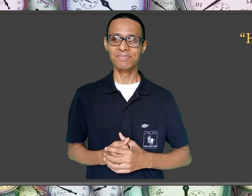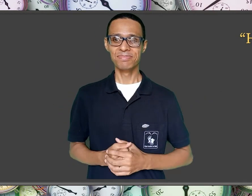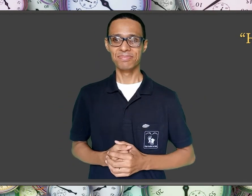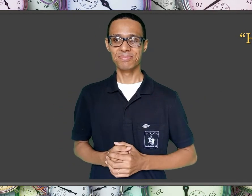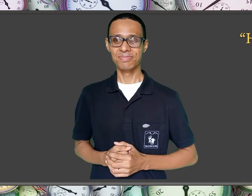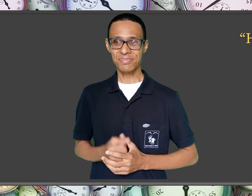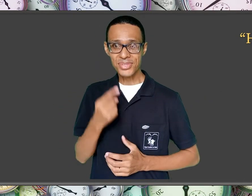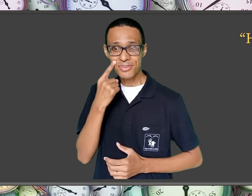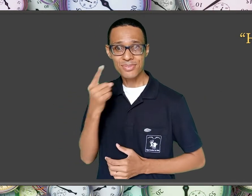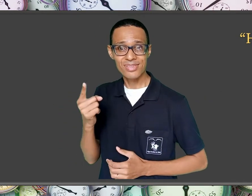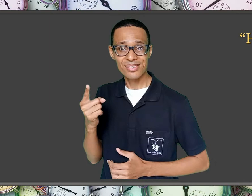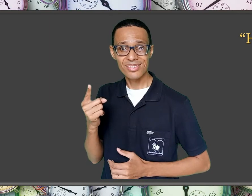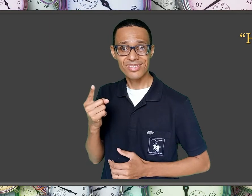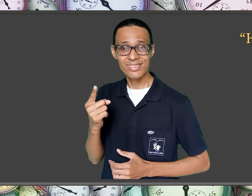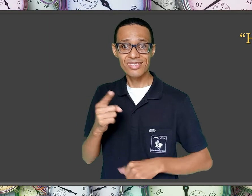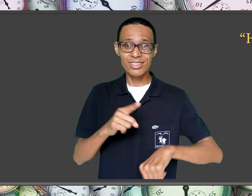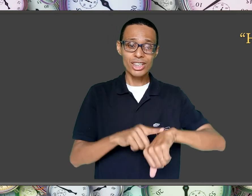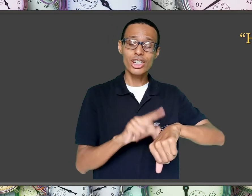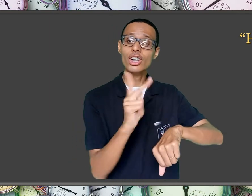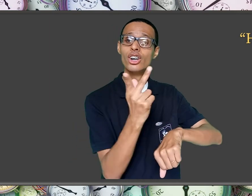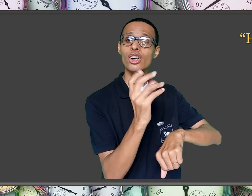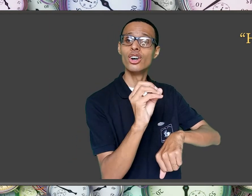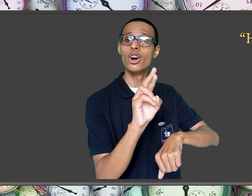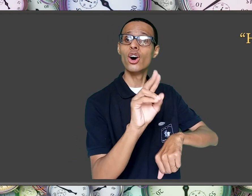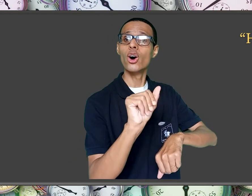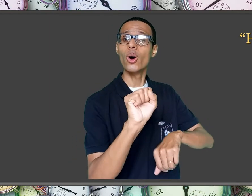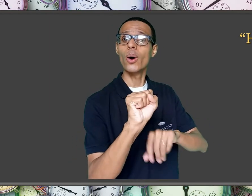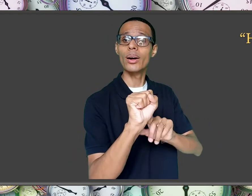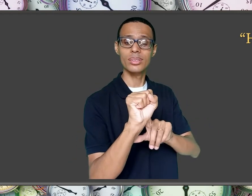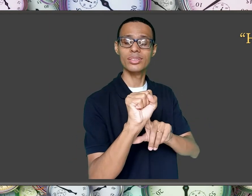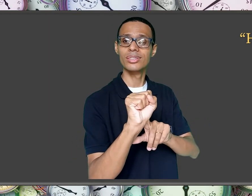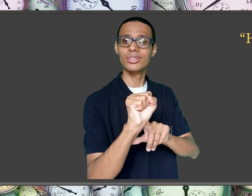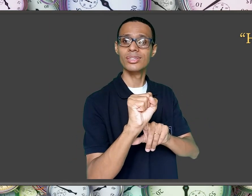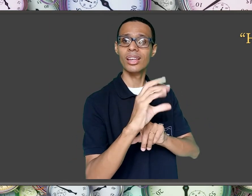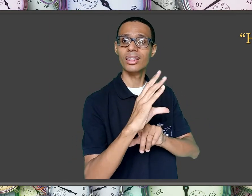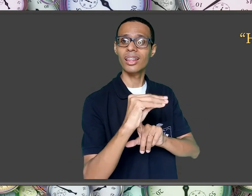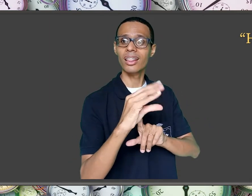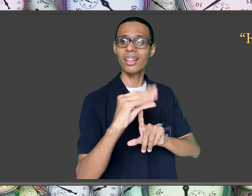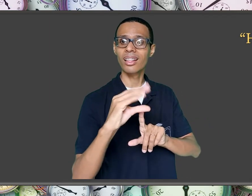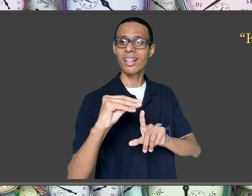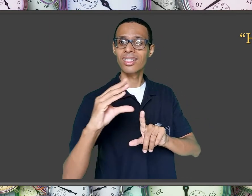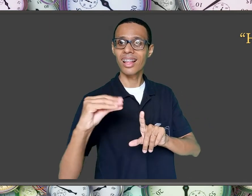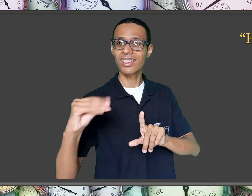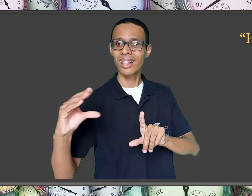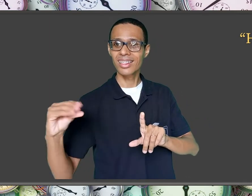Viram que a hora entrou agora no sentido de enrolar?